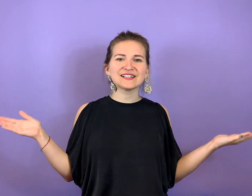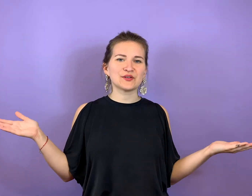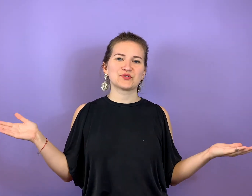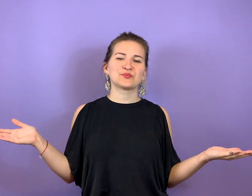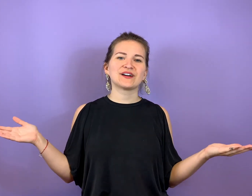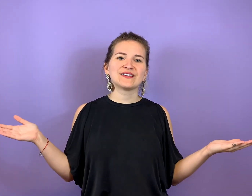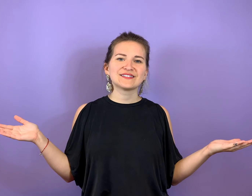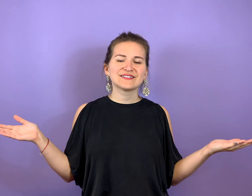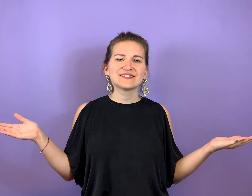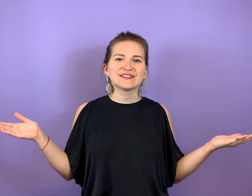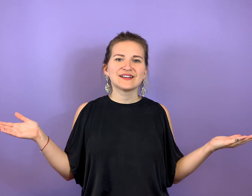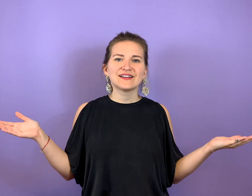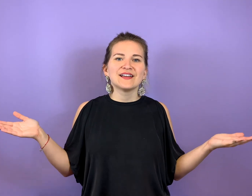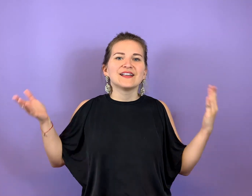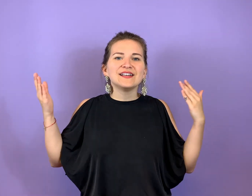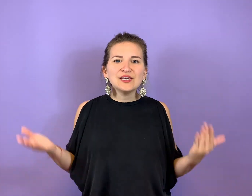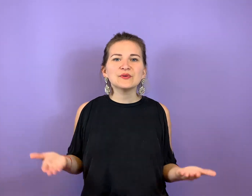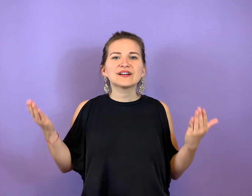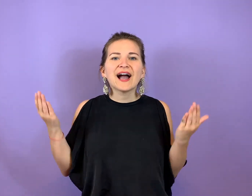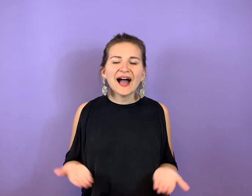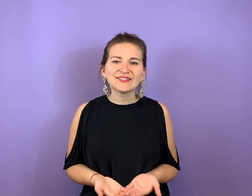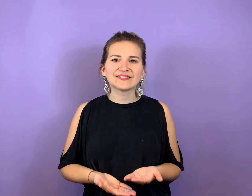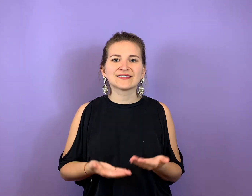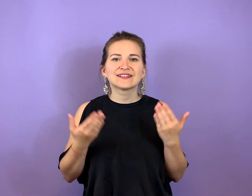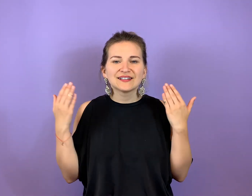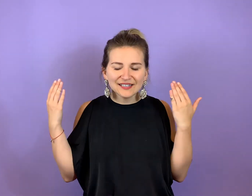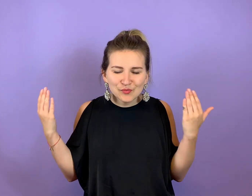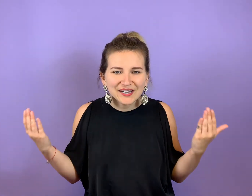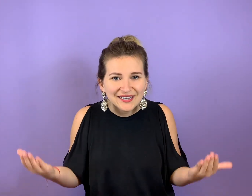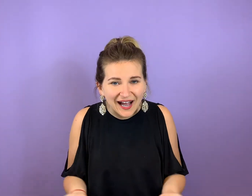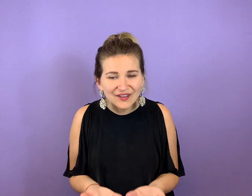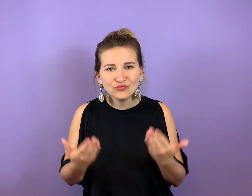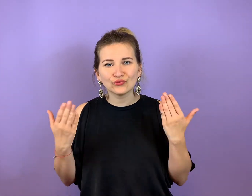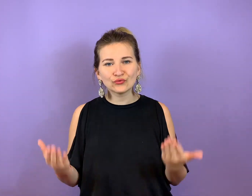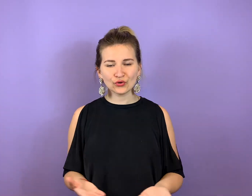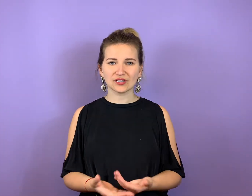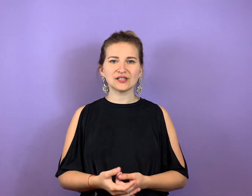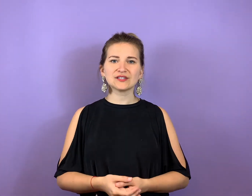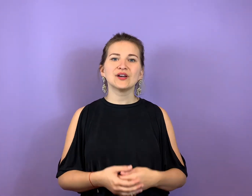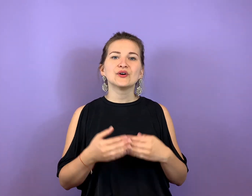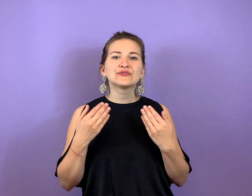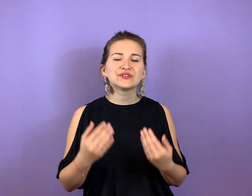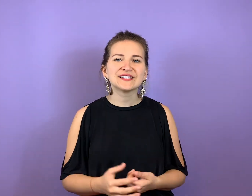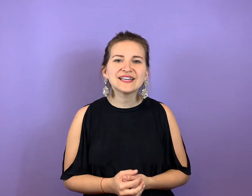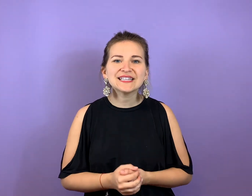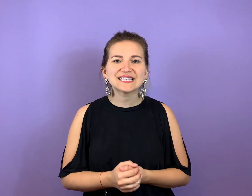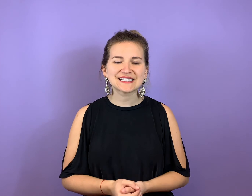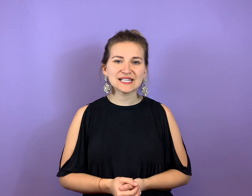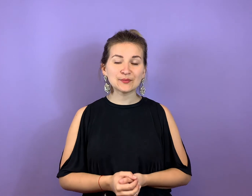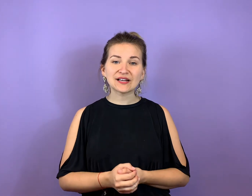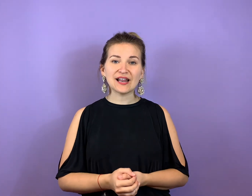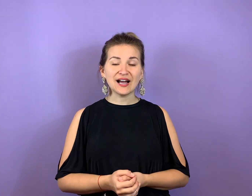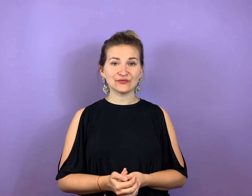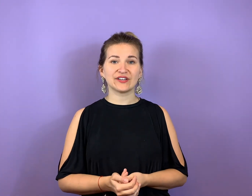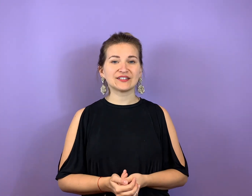Lebensbereich. Liebe kann, Liebe kann wirklich von jedem ins Leben geladen werden.